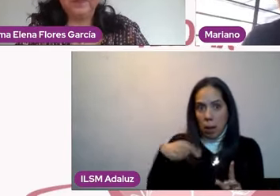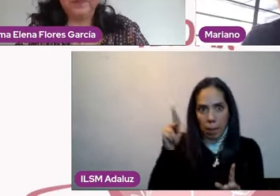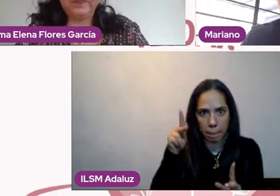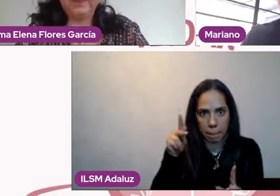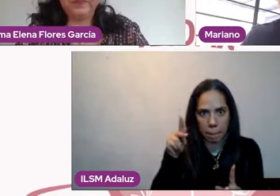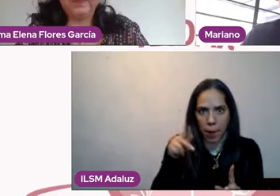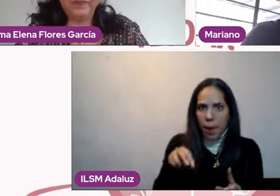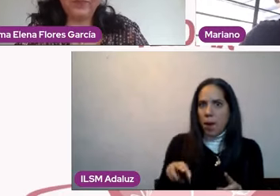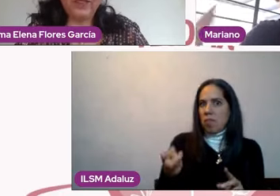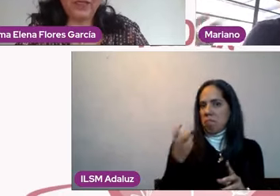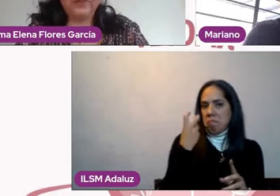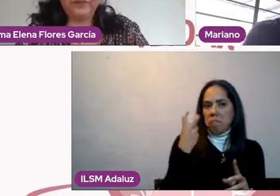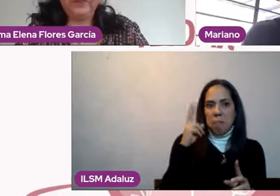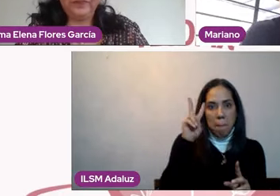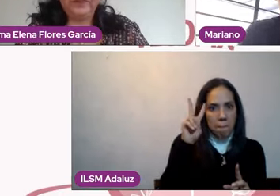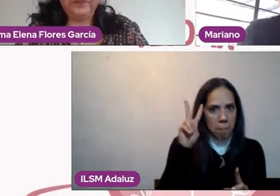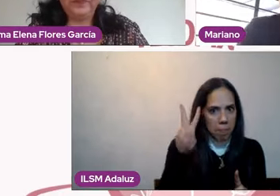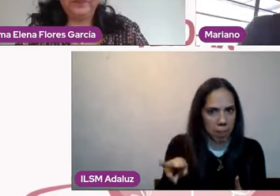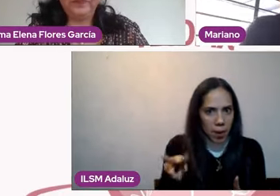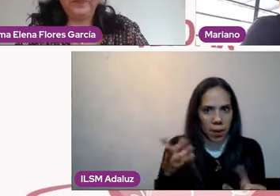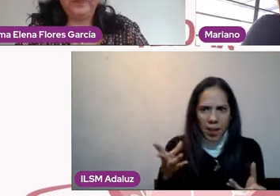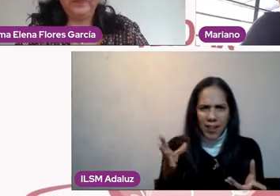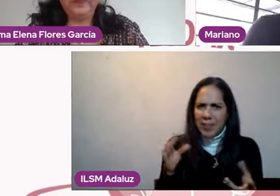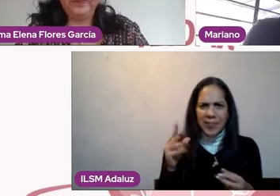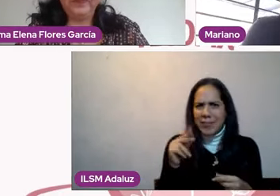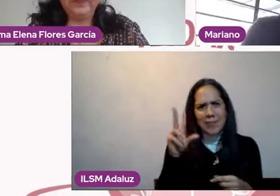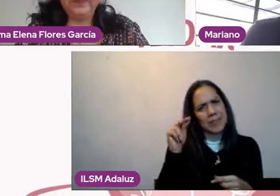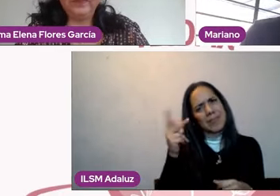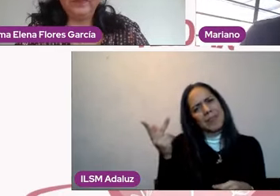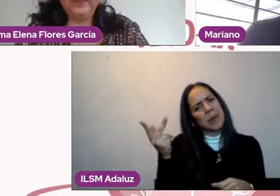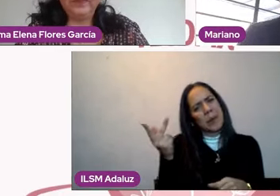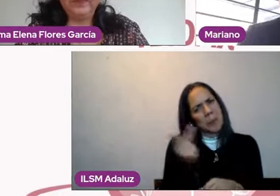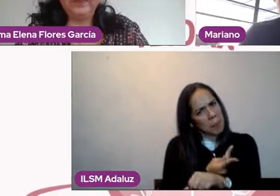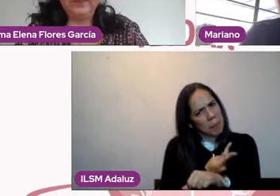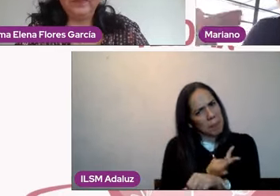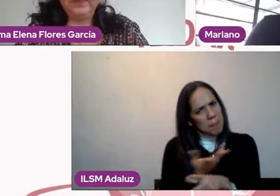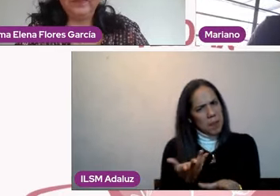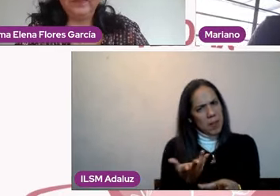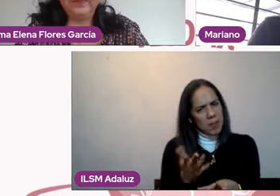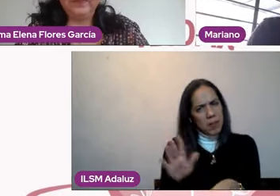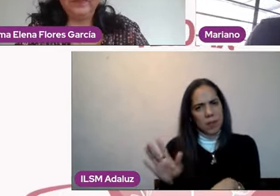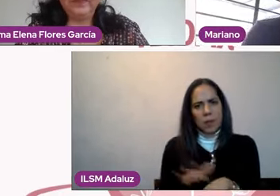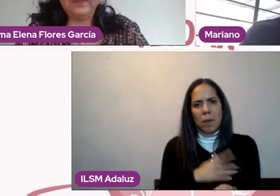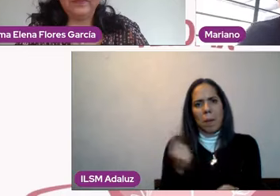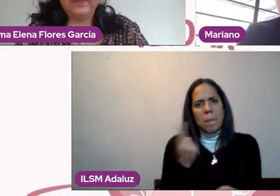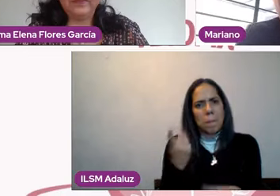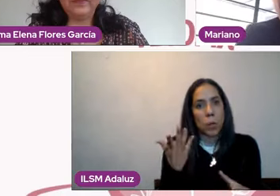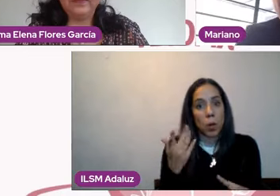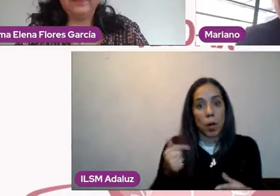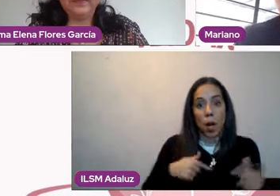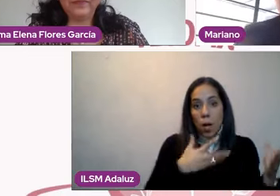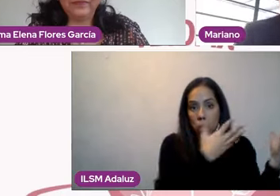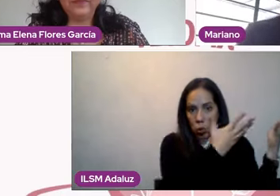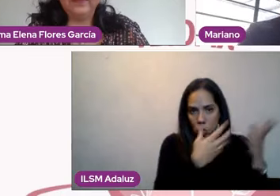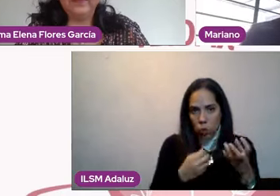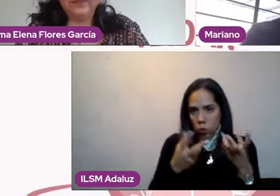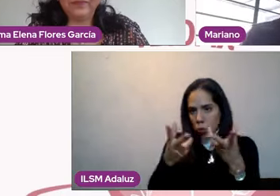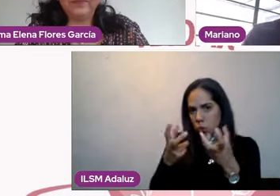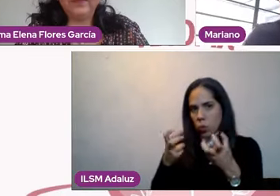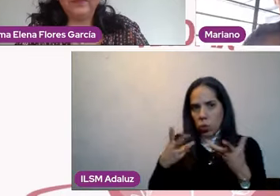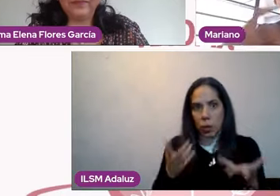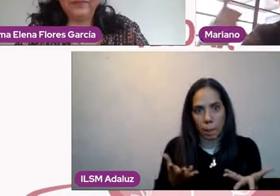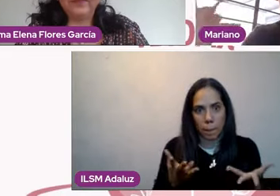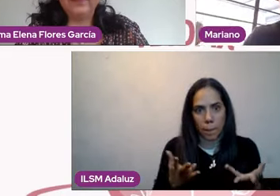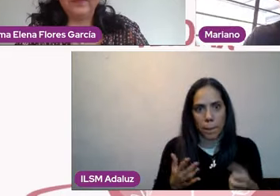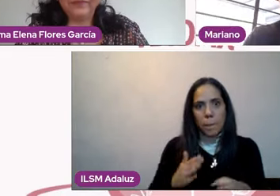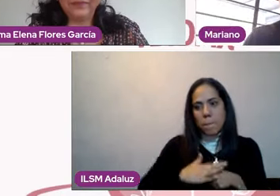pasar, ¿no? Por lo que comentaba hace rato, pues, si yo estoy integrando a alguien en mi vida de esa importancia, pues, no me puedo considerar un